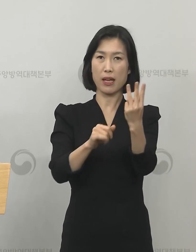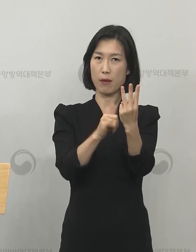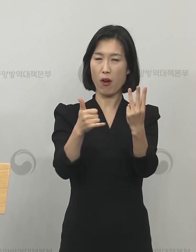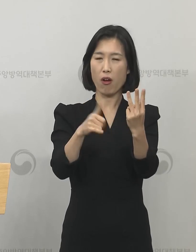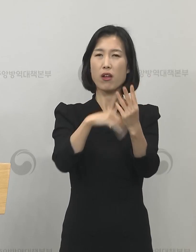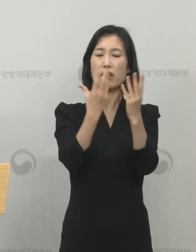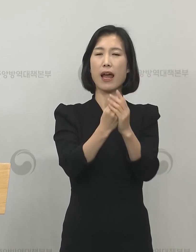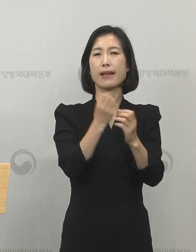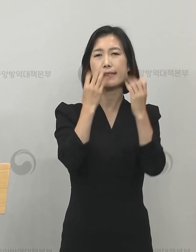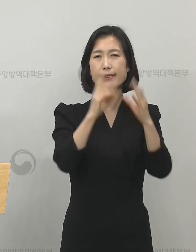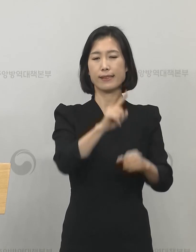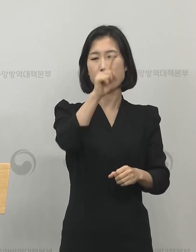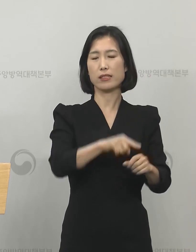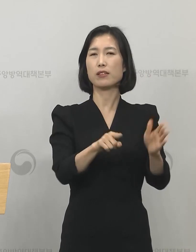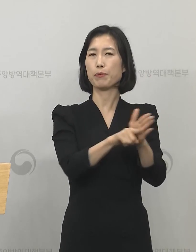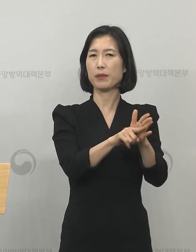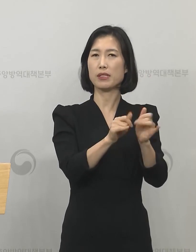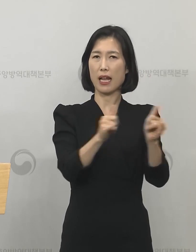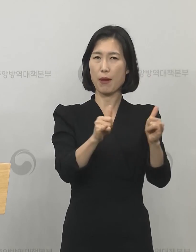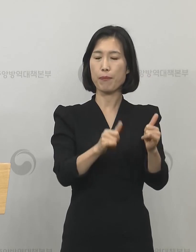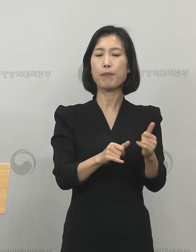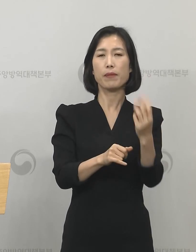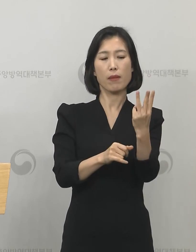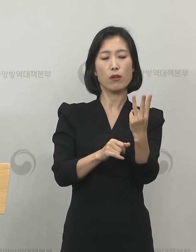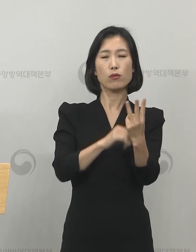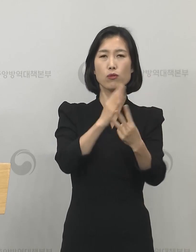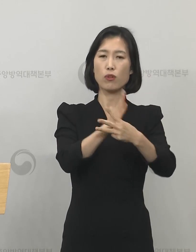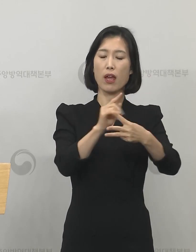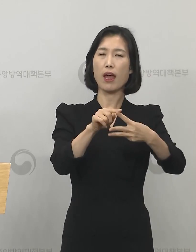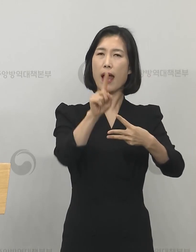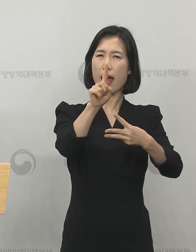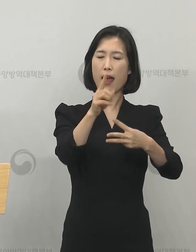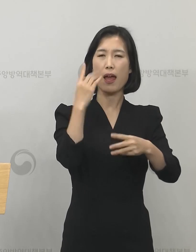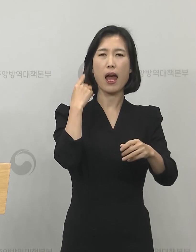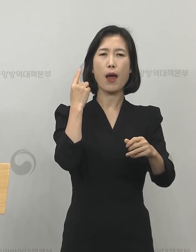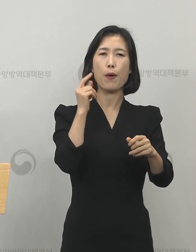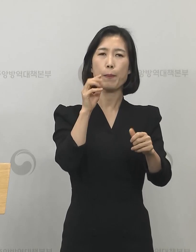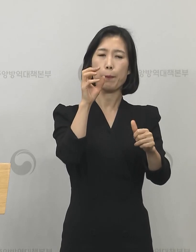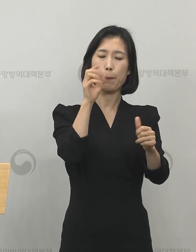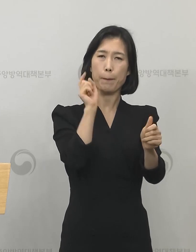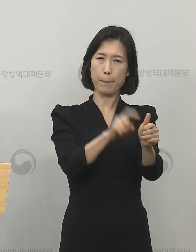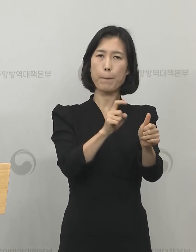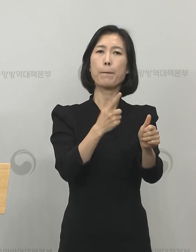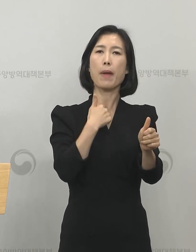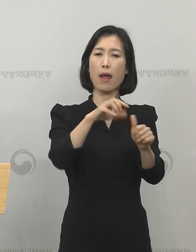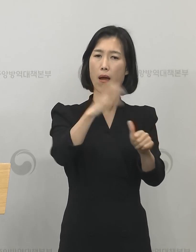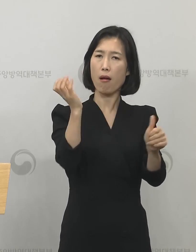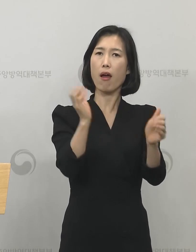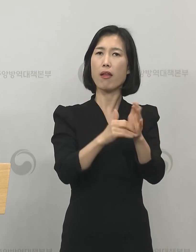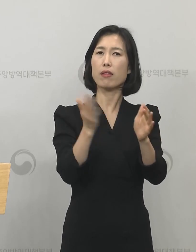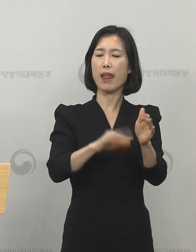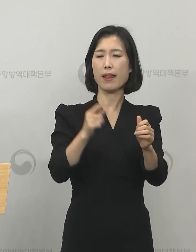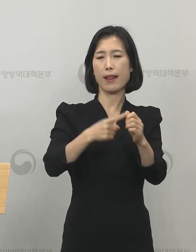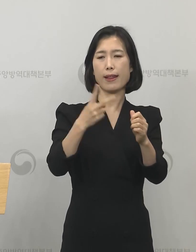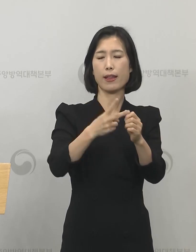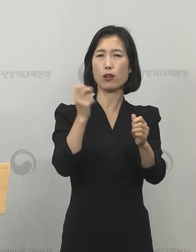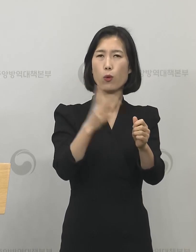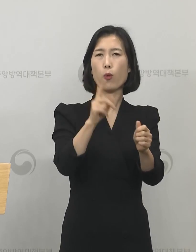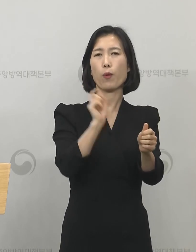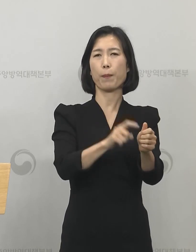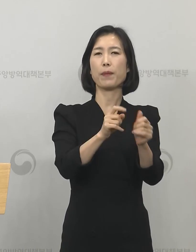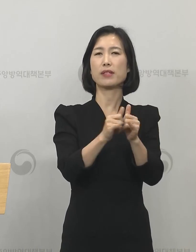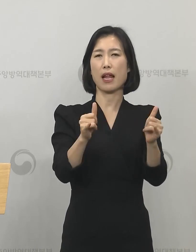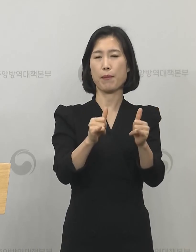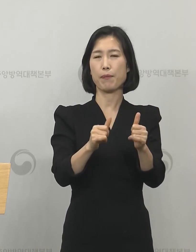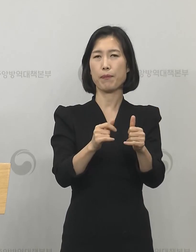모두 신천지 교인으로 1명은 재양성자, 확진이 되어 격리 해제된 이후에